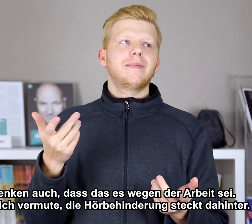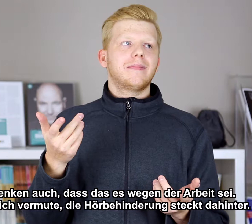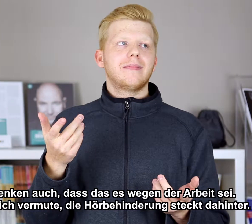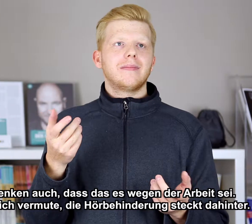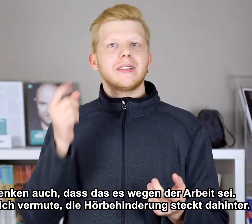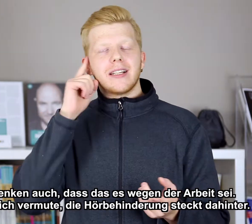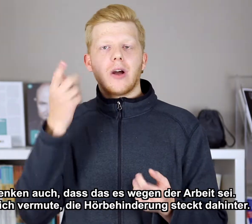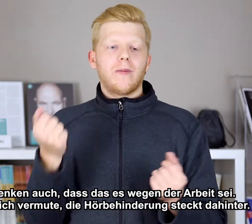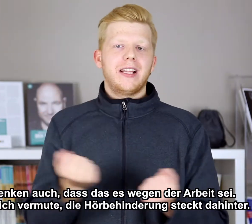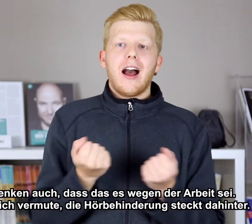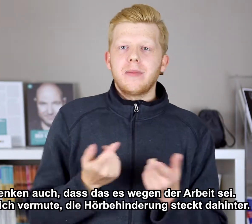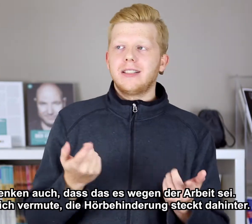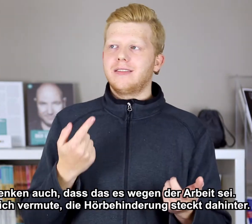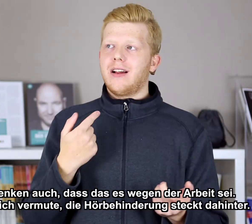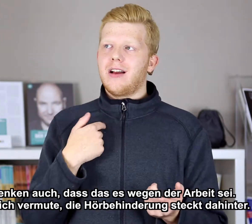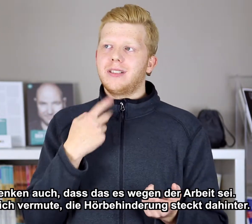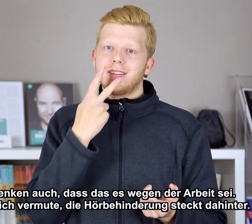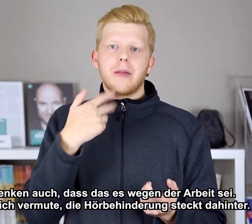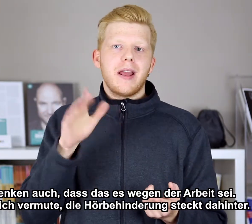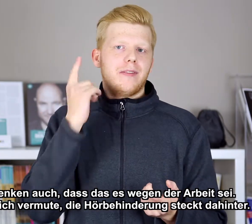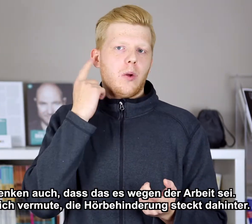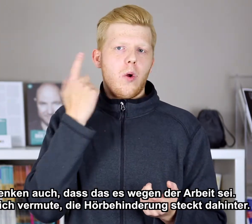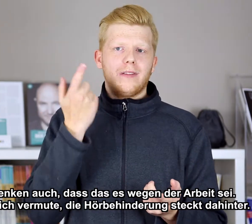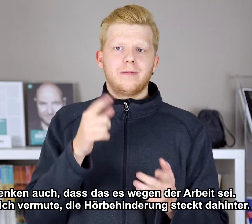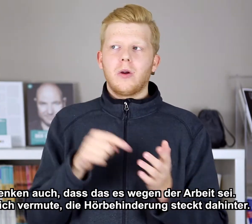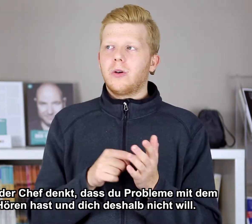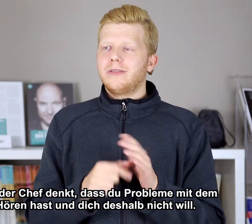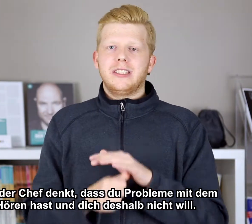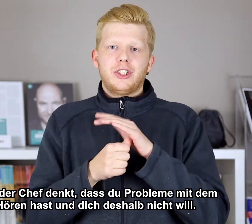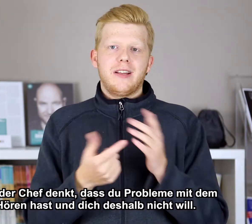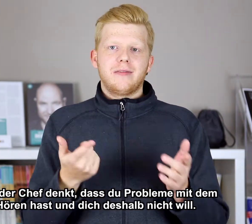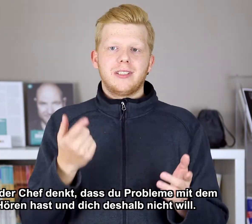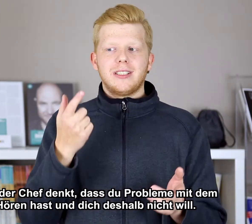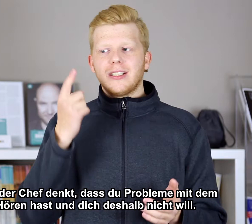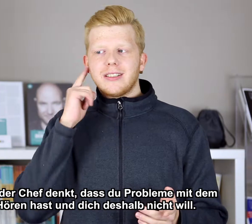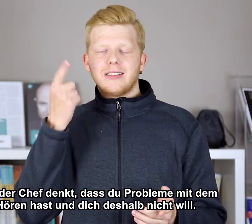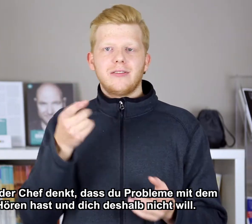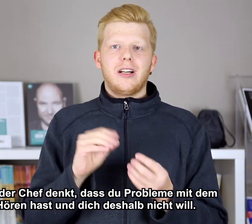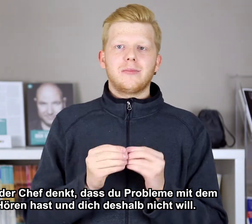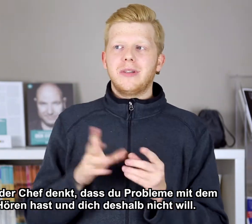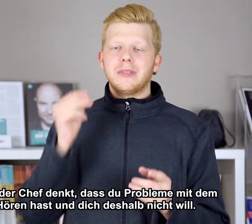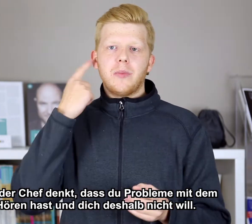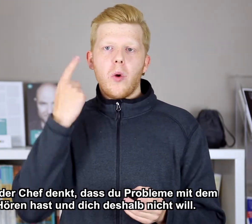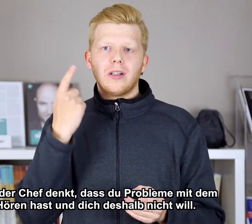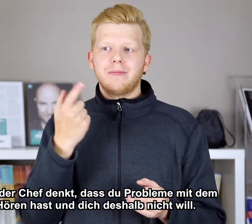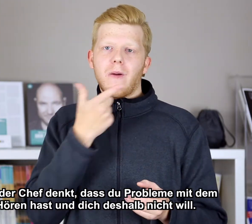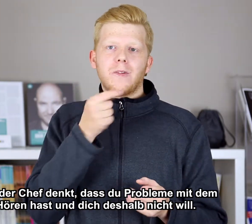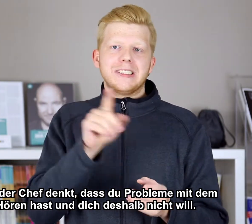Einige denken auch wegen Arbeiten. Aber ich sehe mehr wegen Hören. Grund, wegen dem Chef. Denken, du hast Probleme mit dem Hören, freut